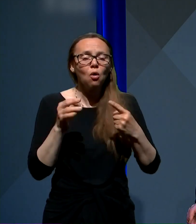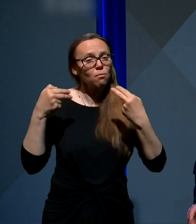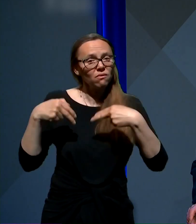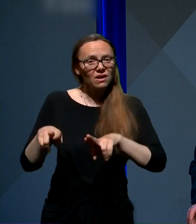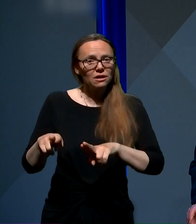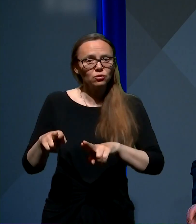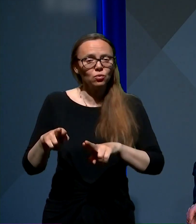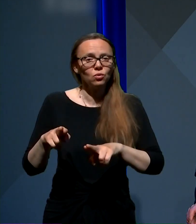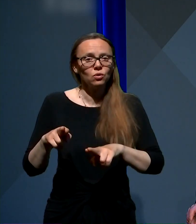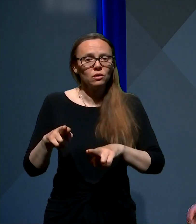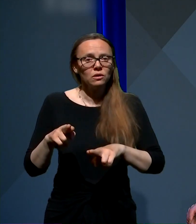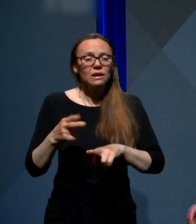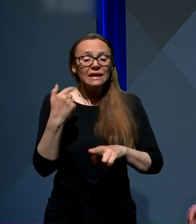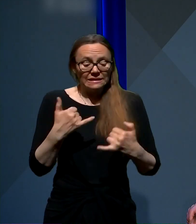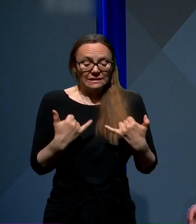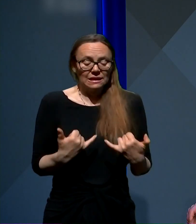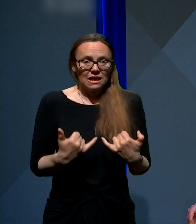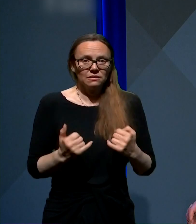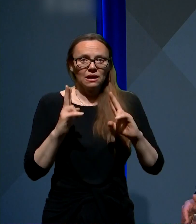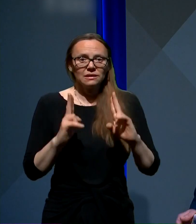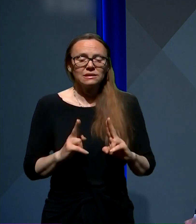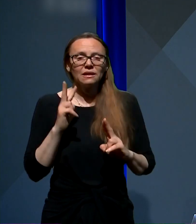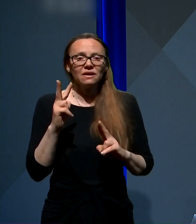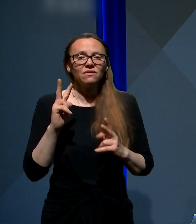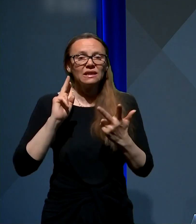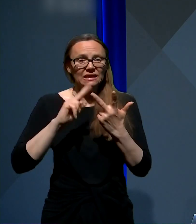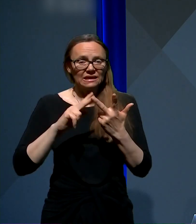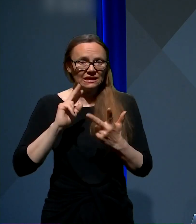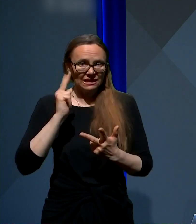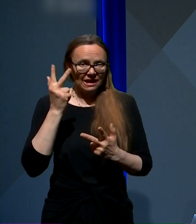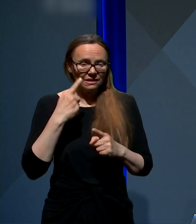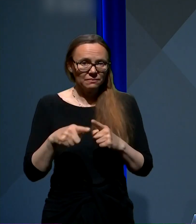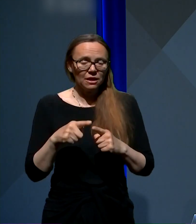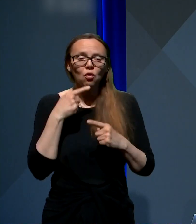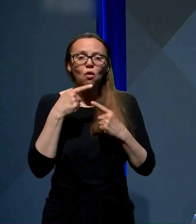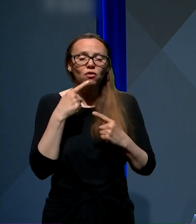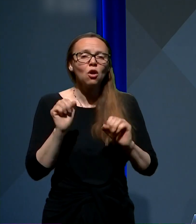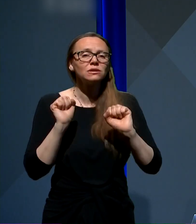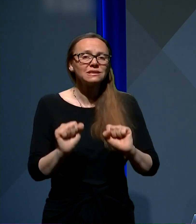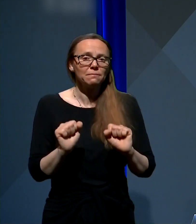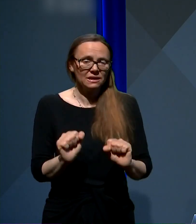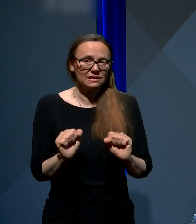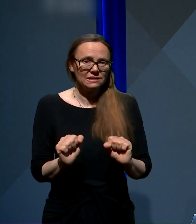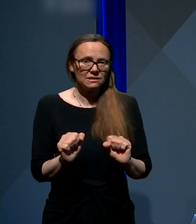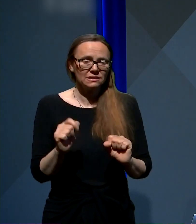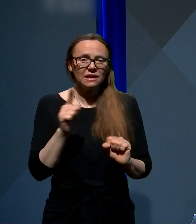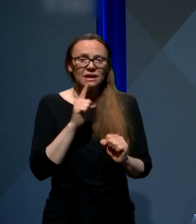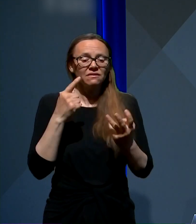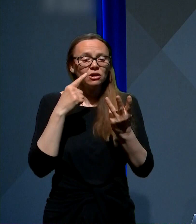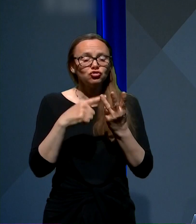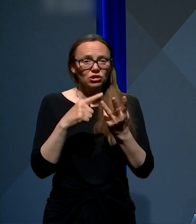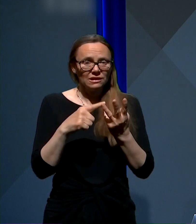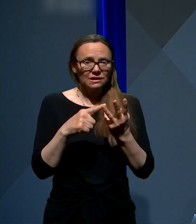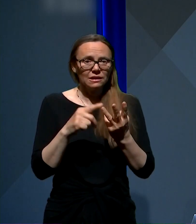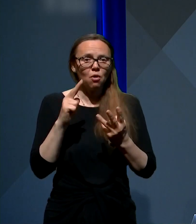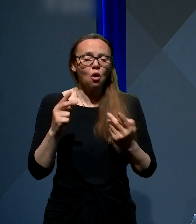iz sedanega stanja. V fazi tri govrijo o stabilizaciji in v fazi štiri o